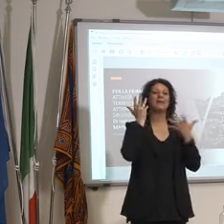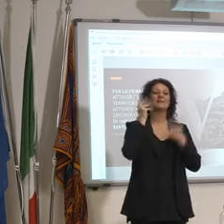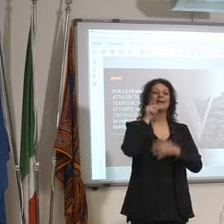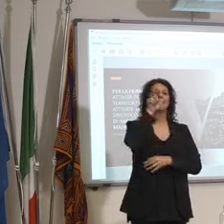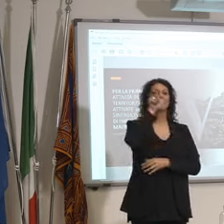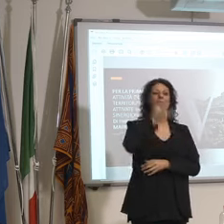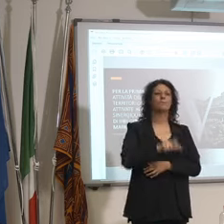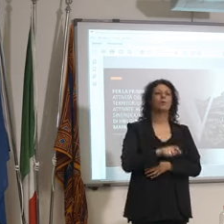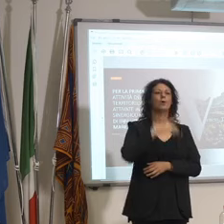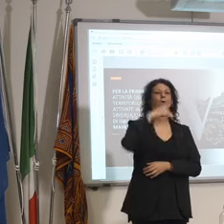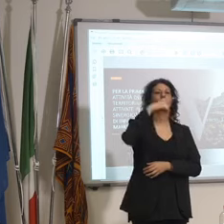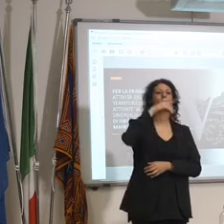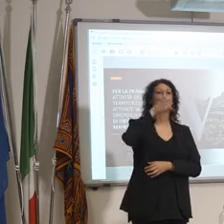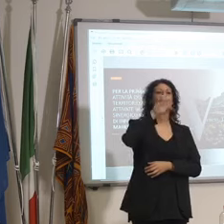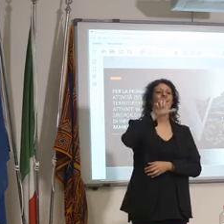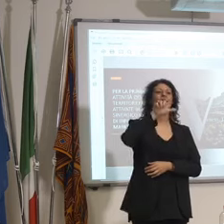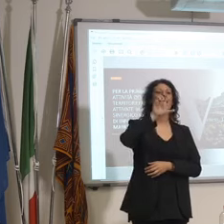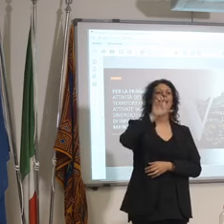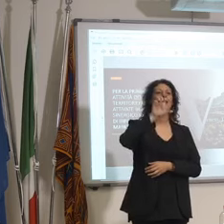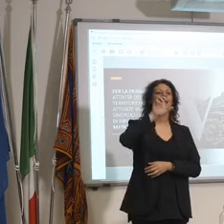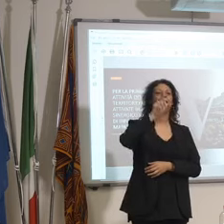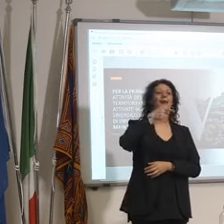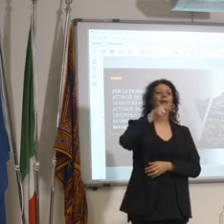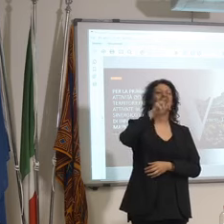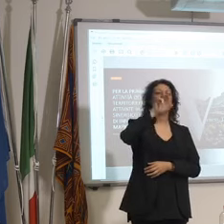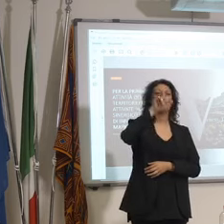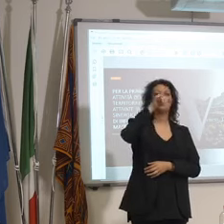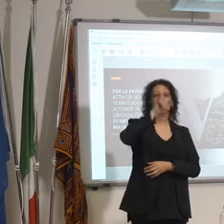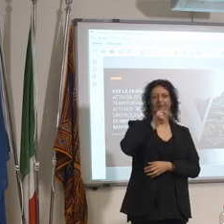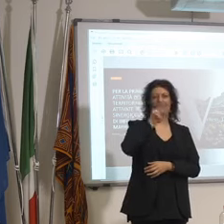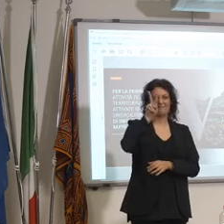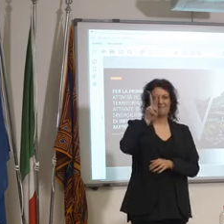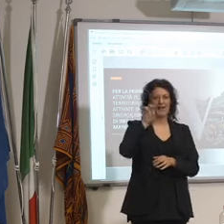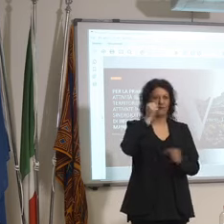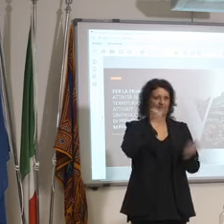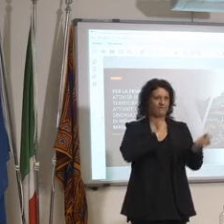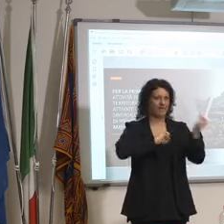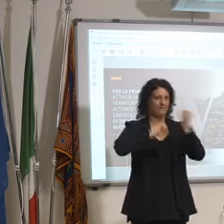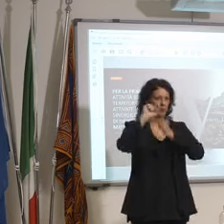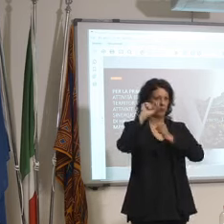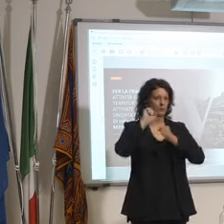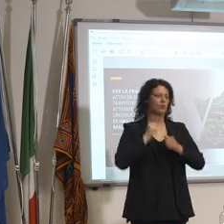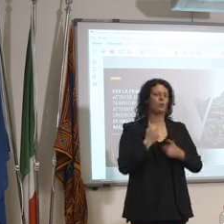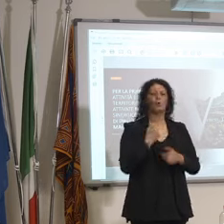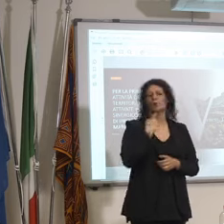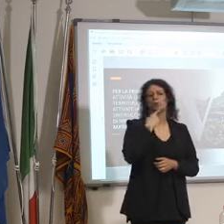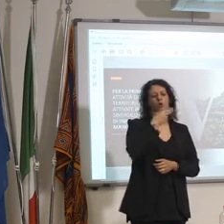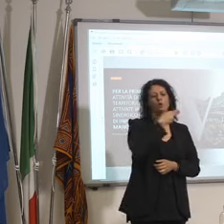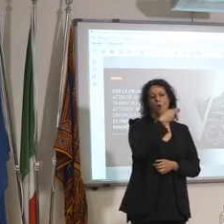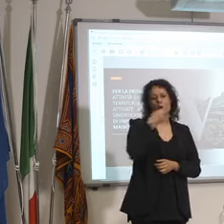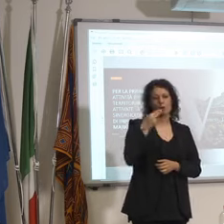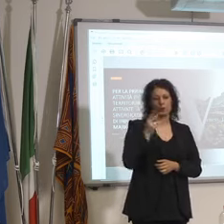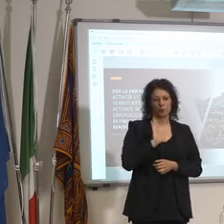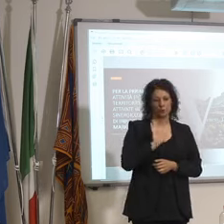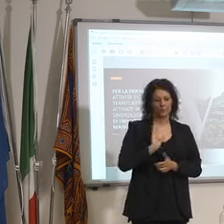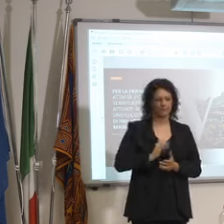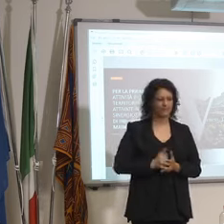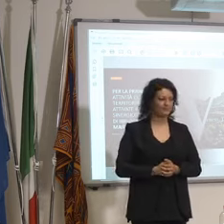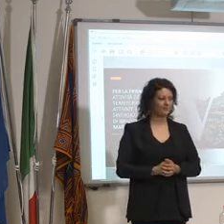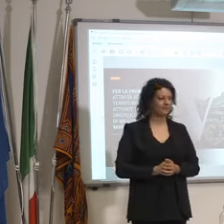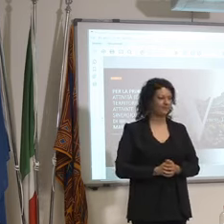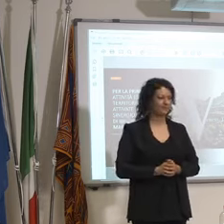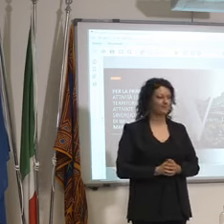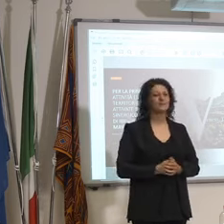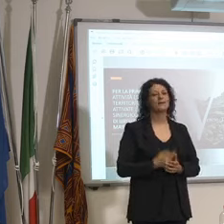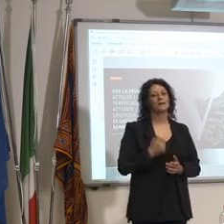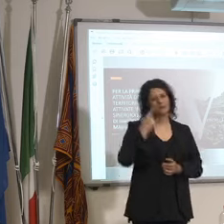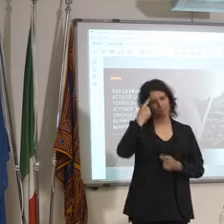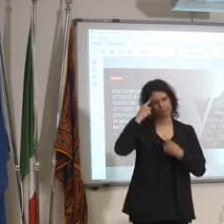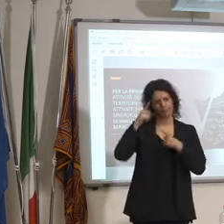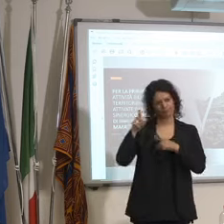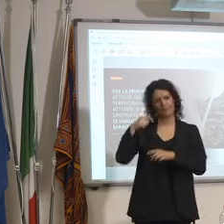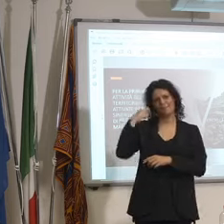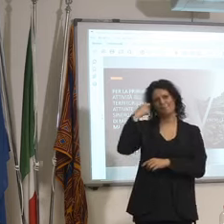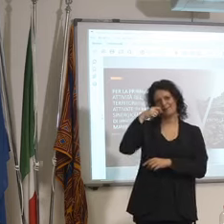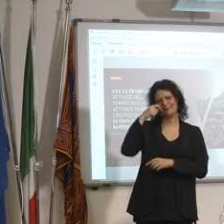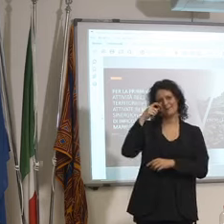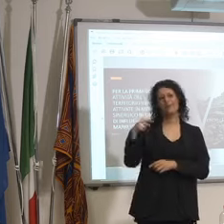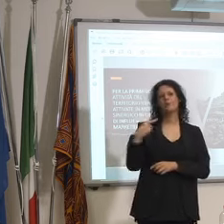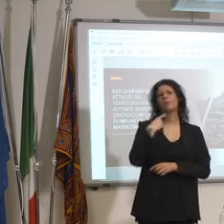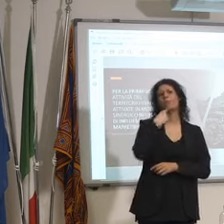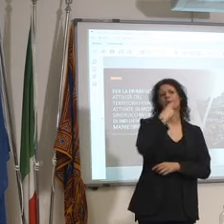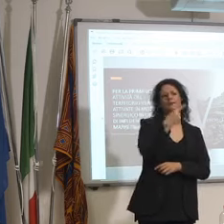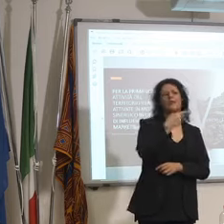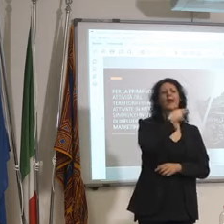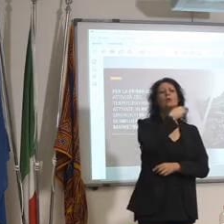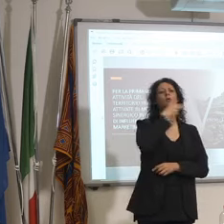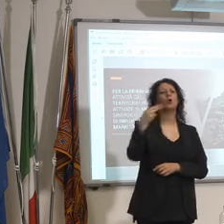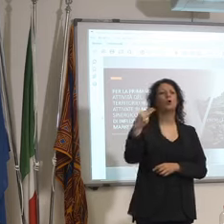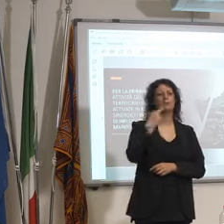alcuni nomi non li dico ma ci sta lavorando il presidente fa parte della campagna sul lato agriatico come bene ci pensa il